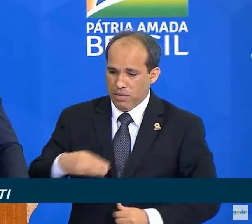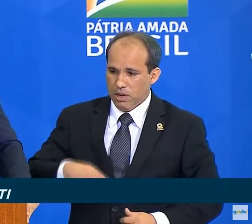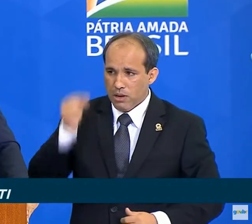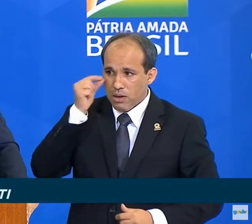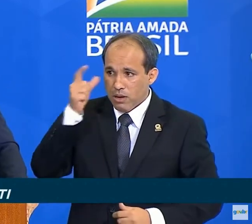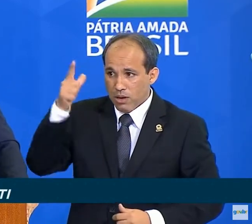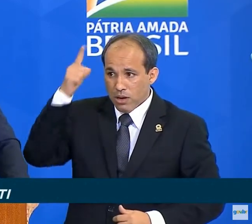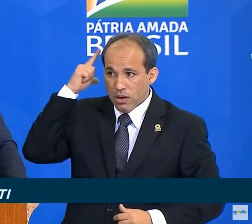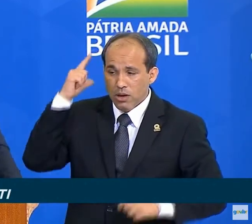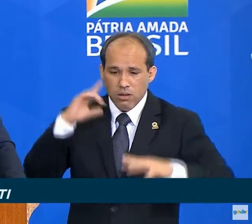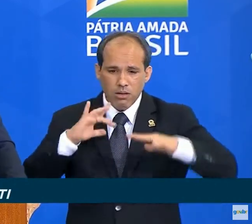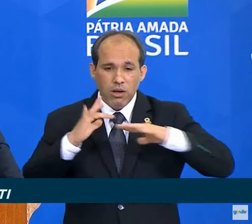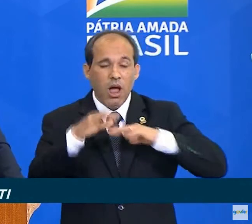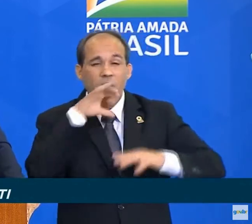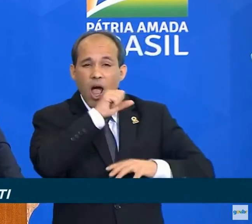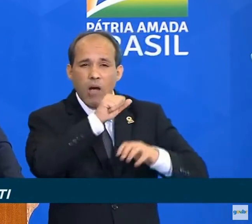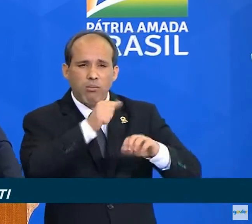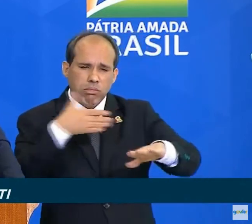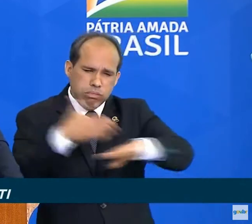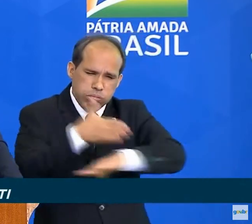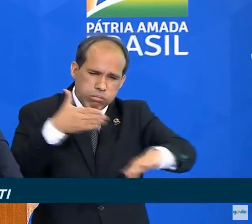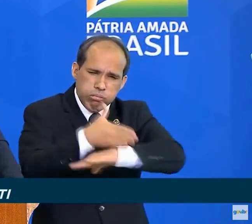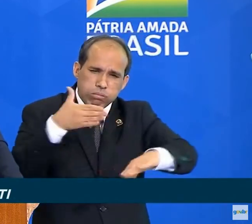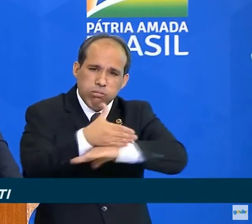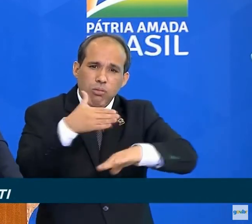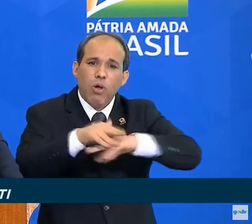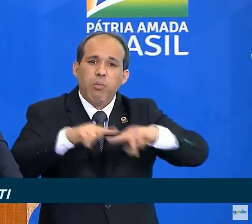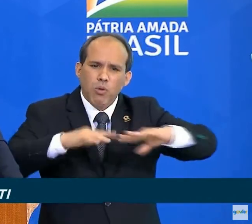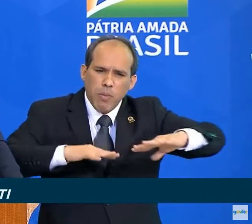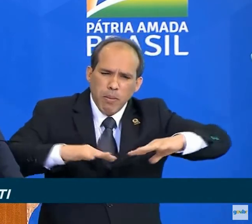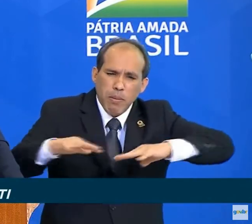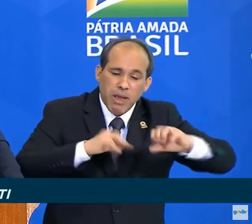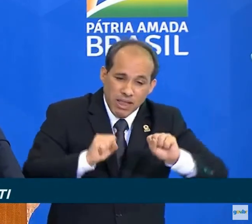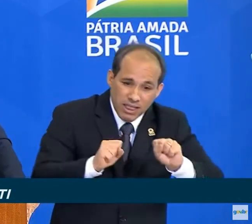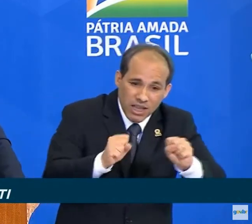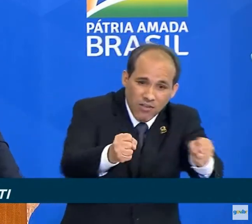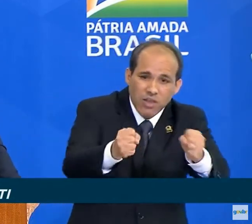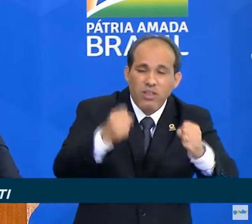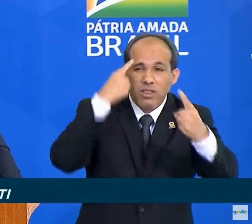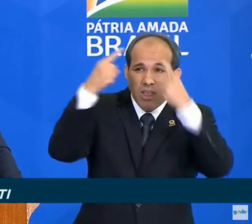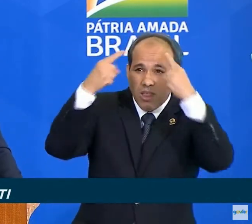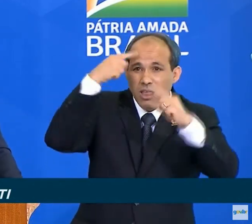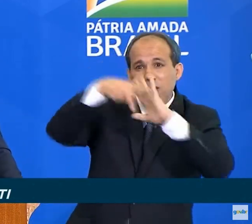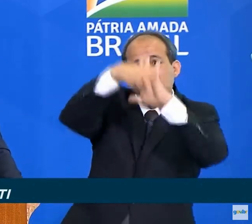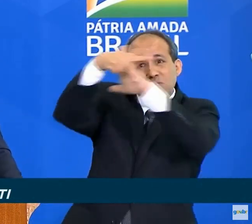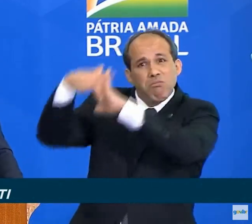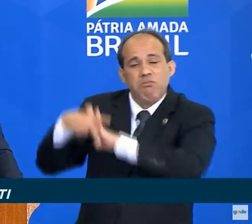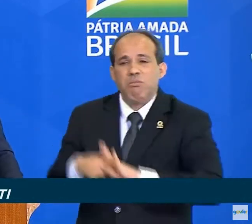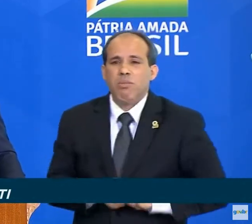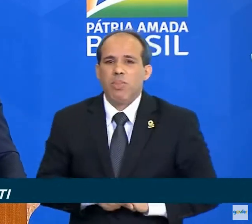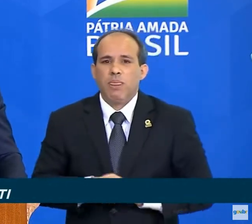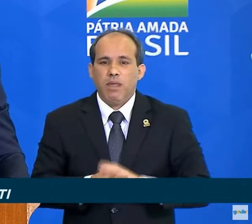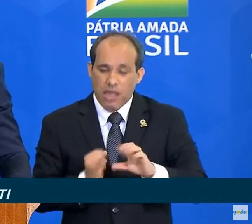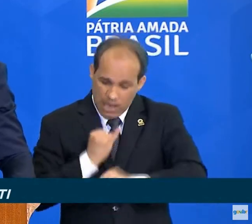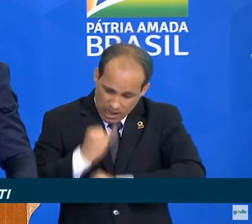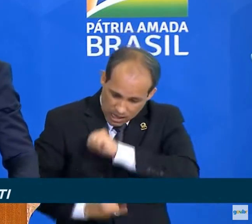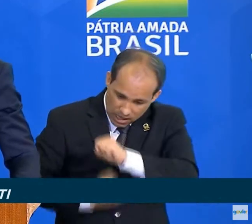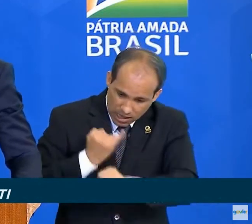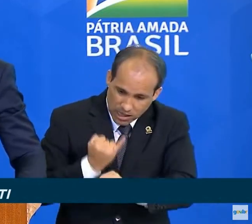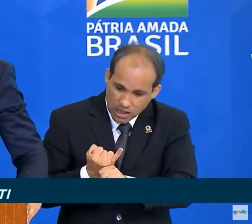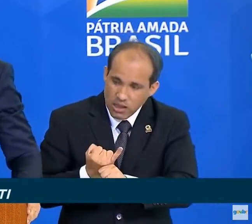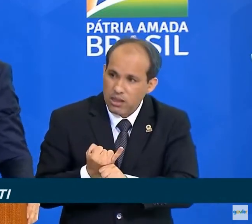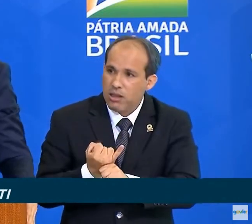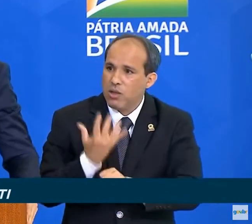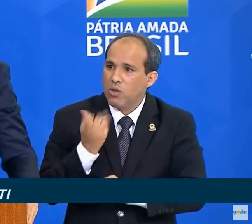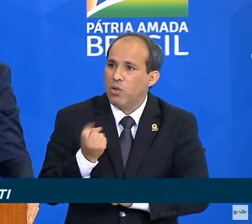são tomadas por multidões, mobilizadas na defesa de seus ideais. A internet não aceita voz de